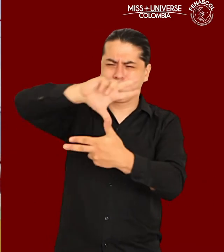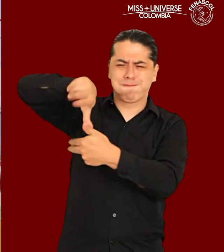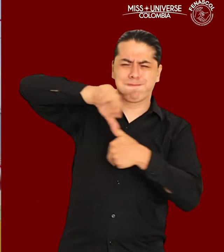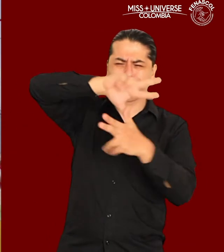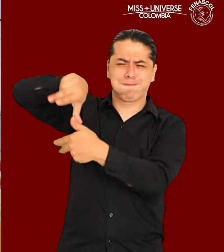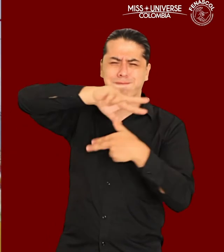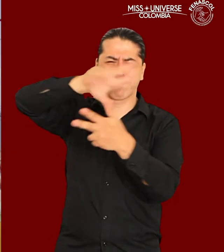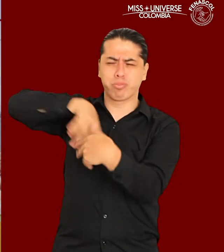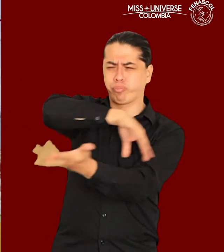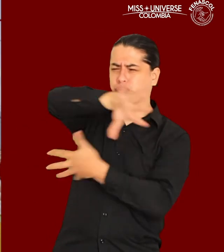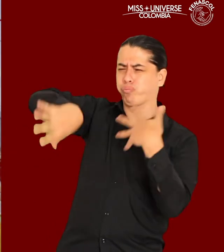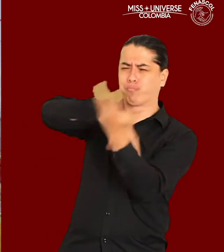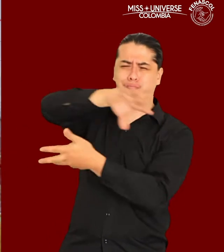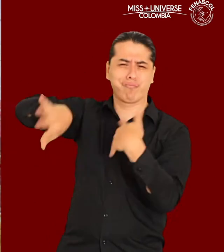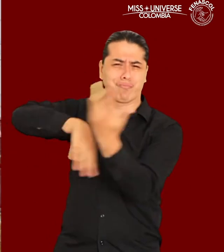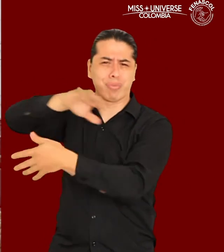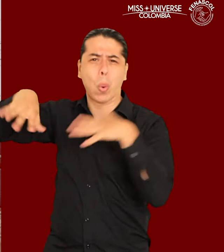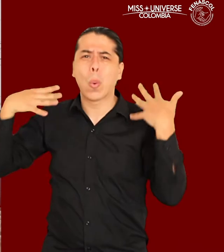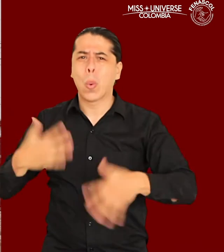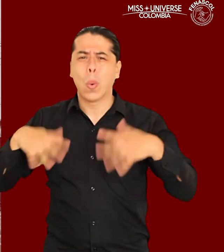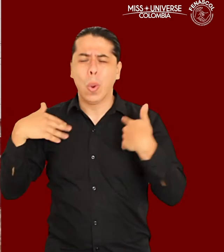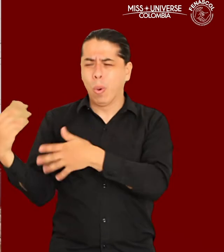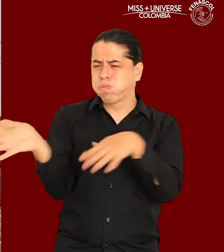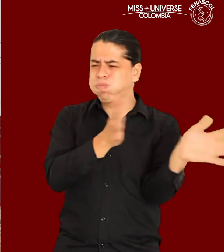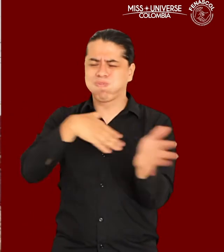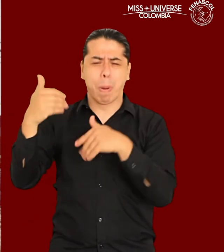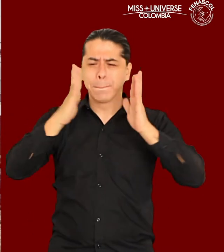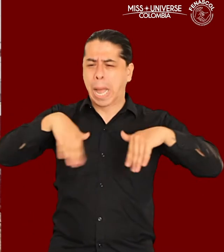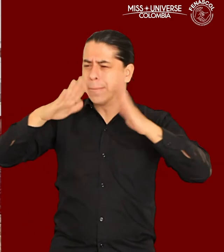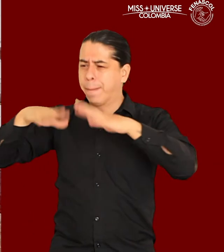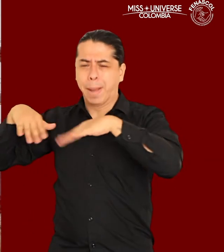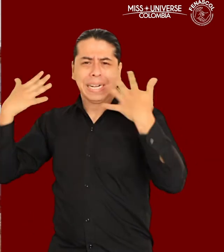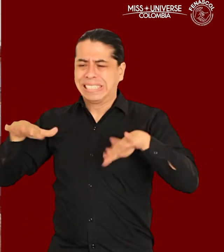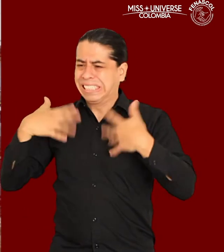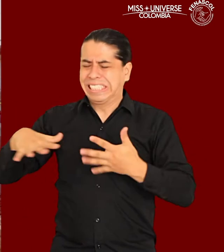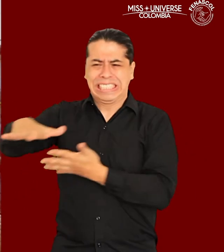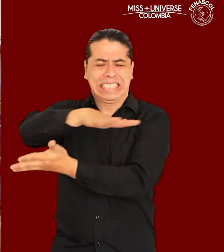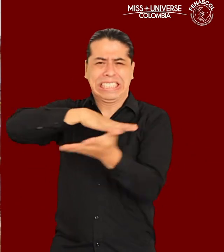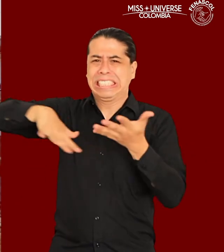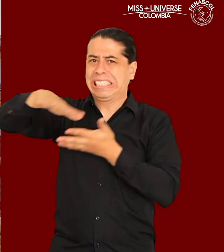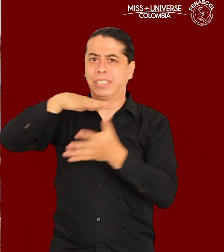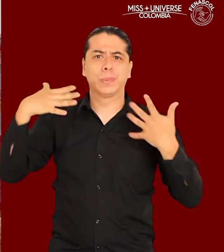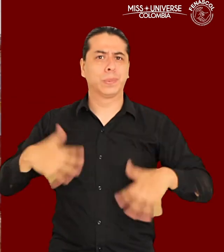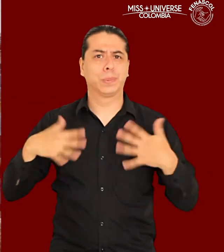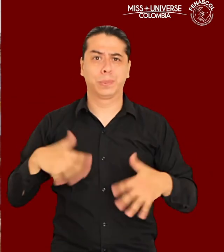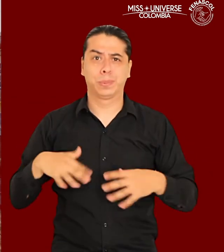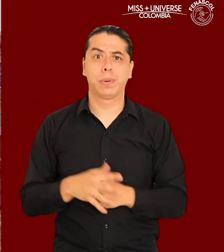huracán Iota, el cual causó devastación y varias casas fueron afectadas, dejando muchas